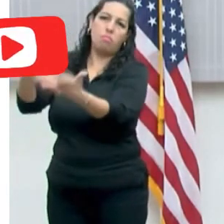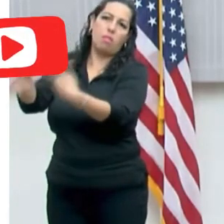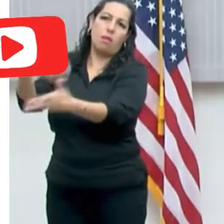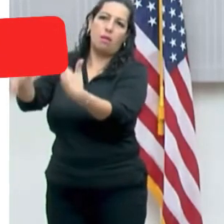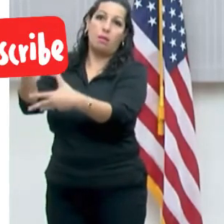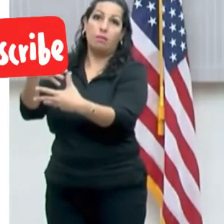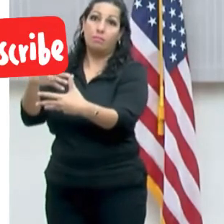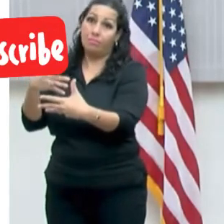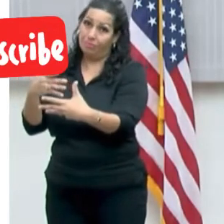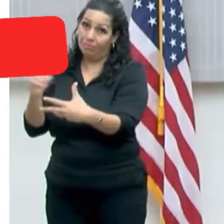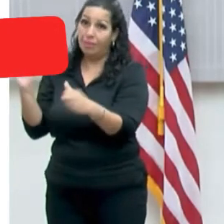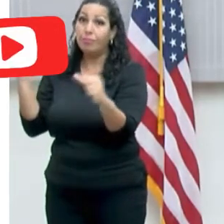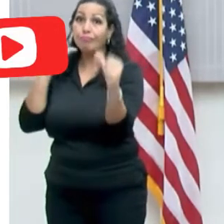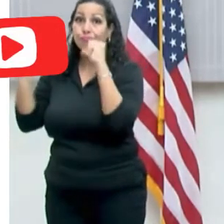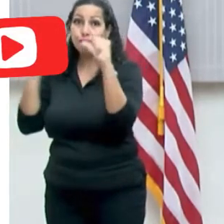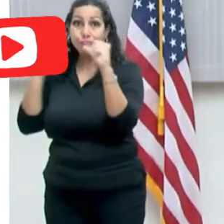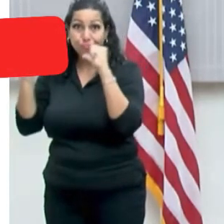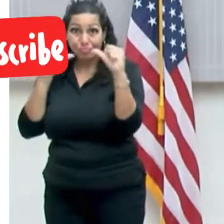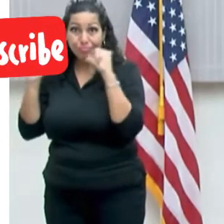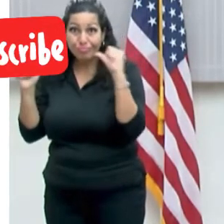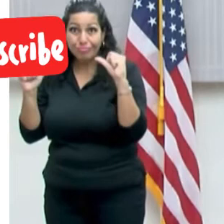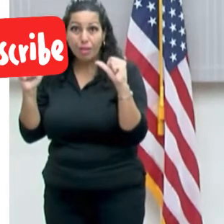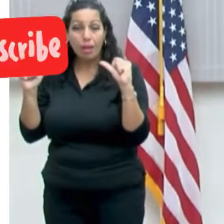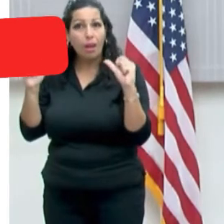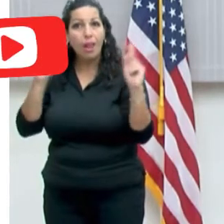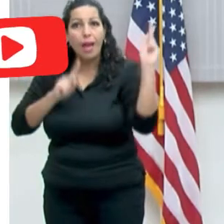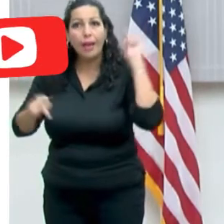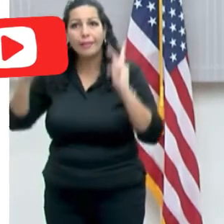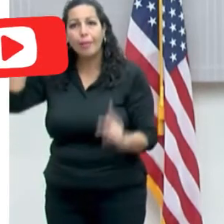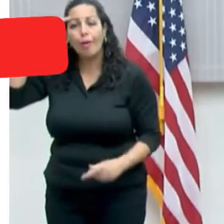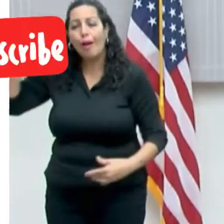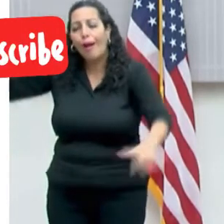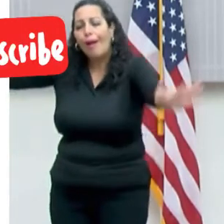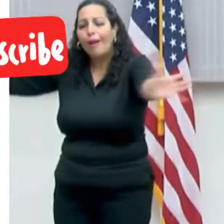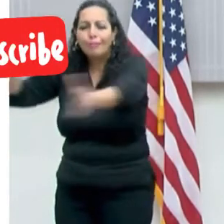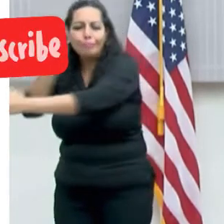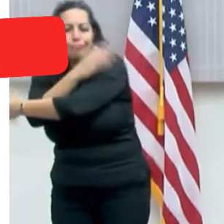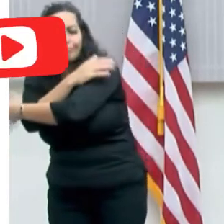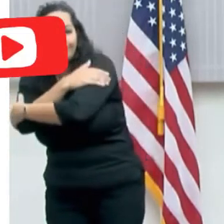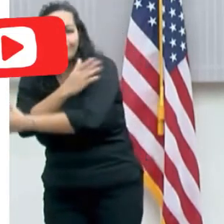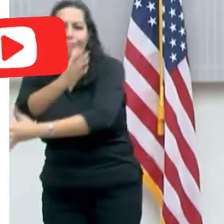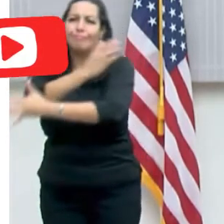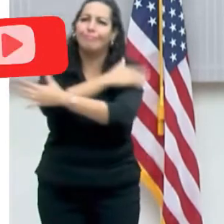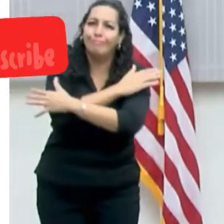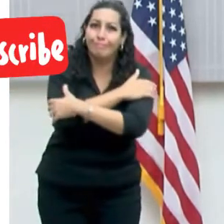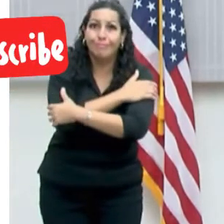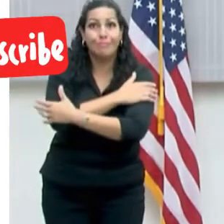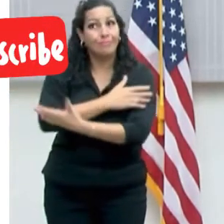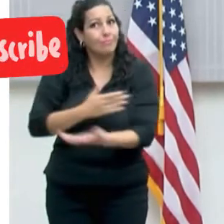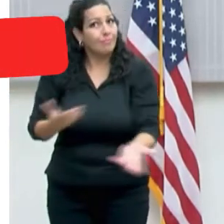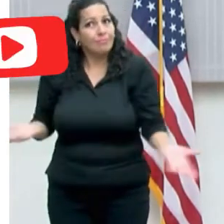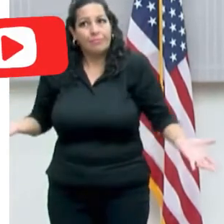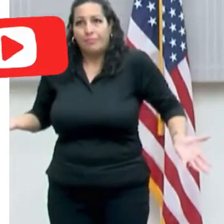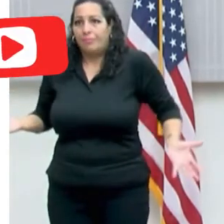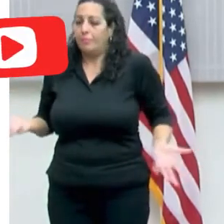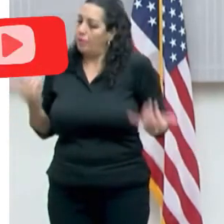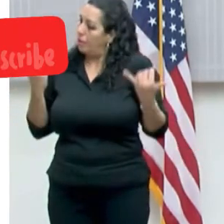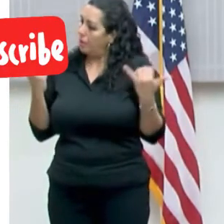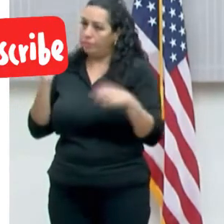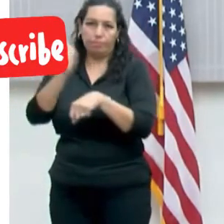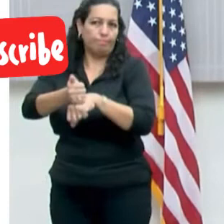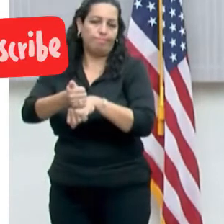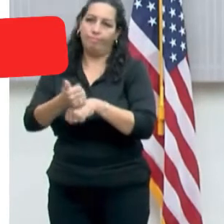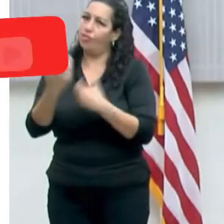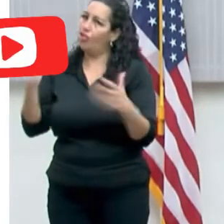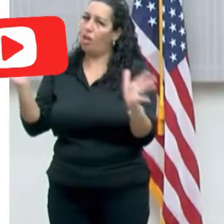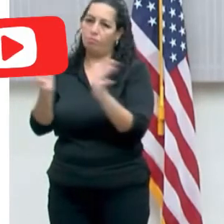se ingieren bebidas alcohólicas, la gente tiende a bajar la guardia. Por eso es que ven que hoy implanto la ley seca